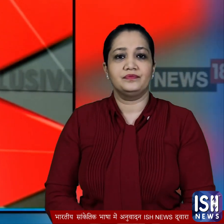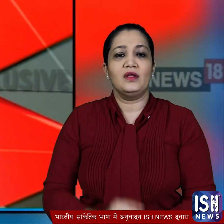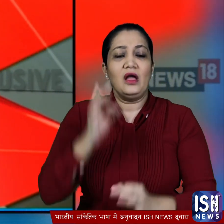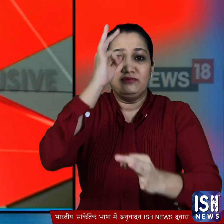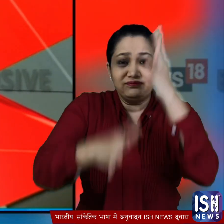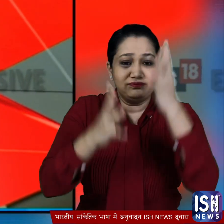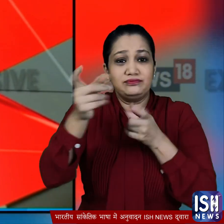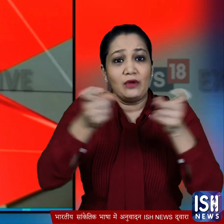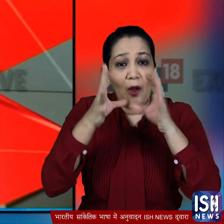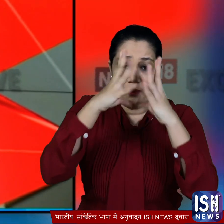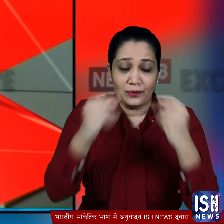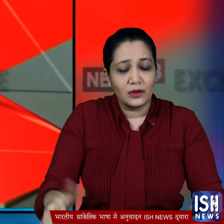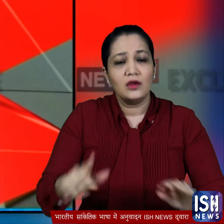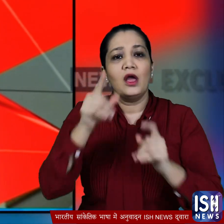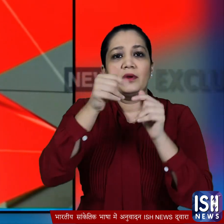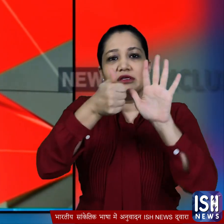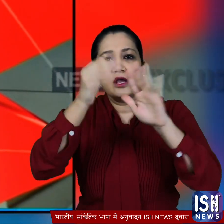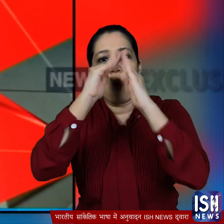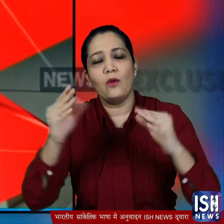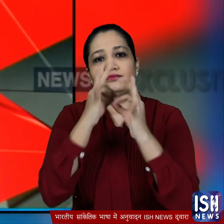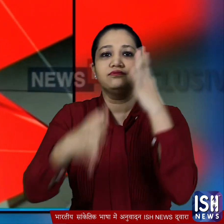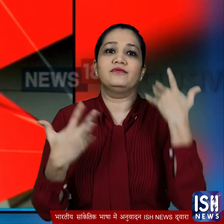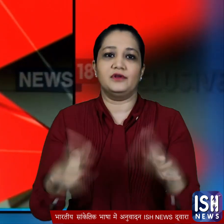हाला कि जब तक आग पर काबू पाया गया तब तक 6 से ज़्यादा घर जाल चुके